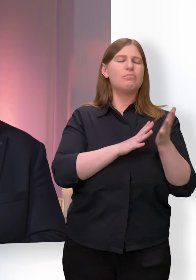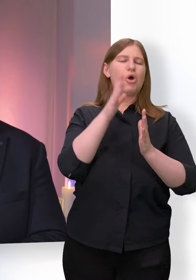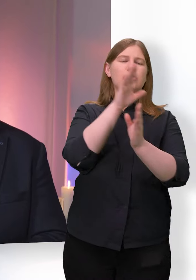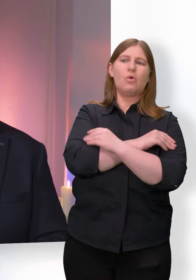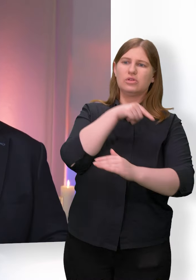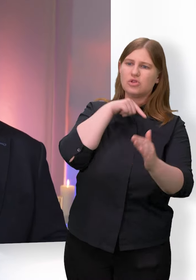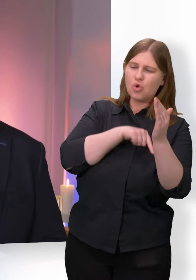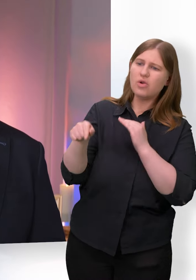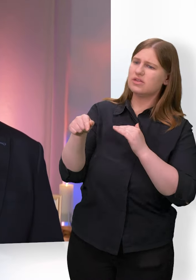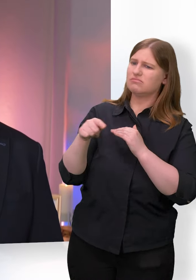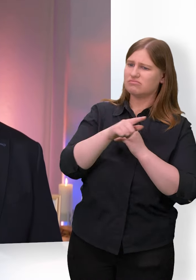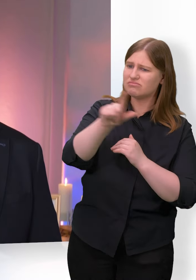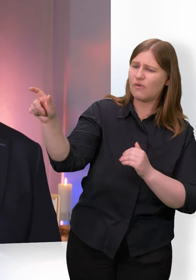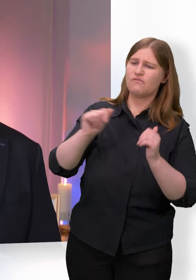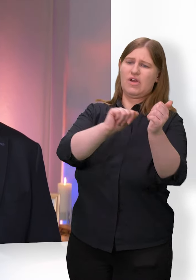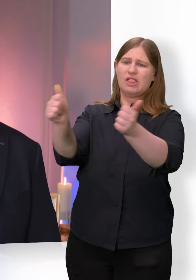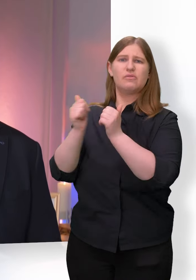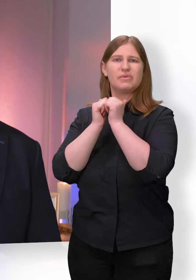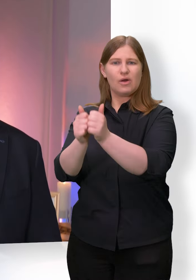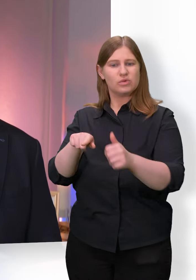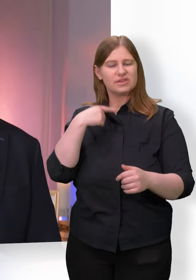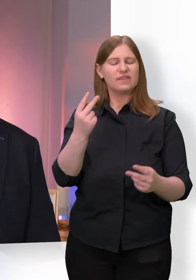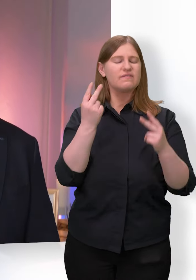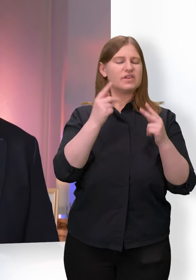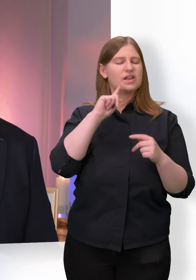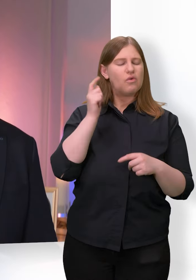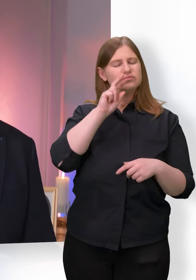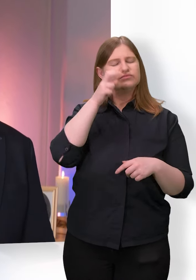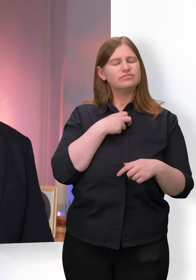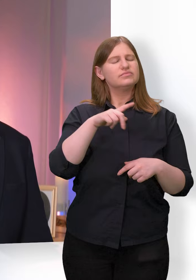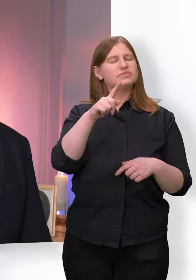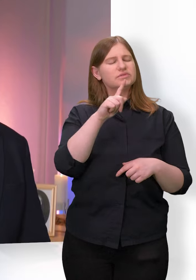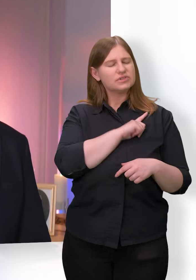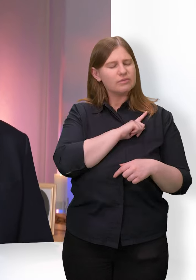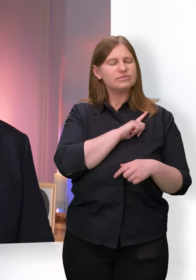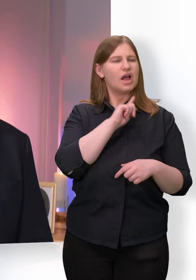Und dann ist es wichtig, dass wir selbst Begleitung in Anspruch nehmen.